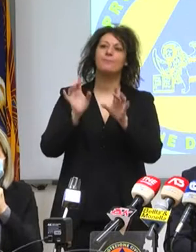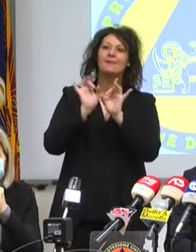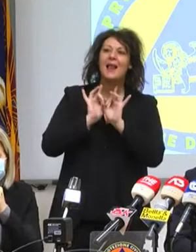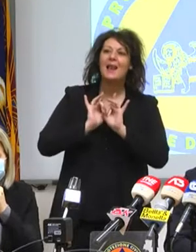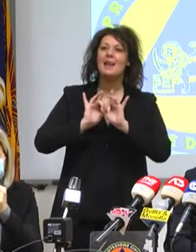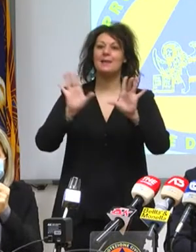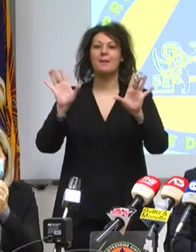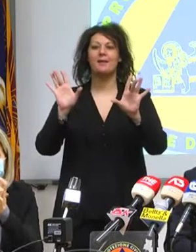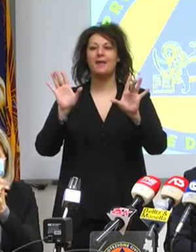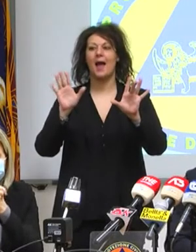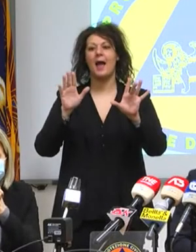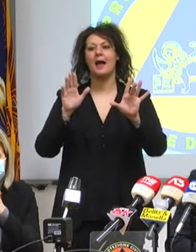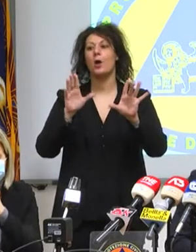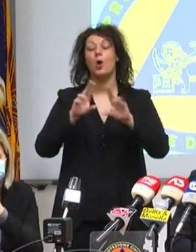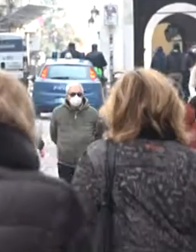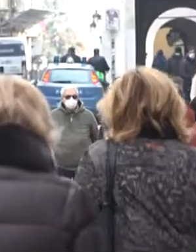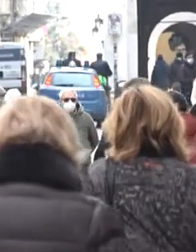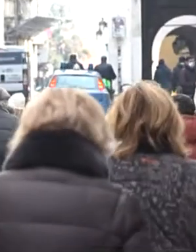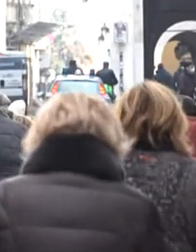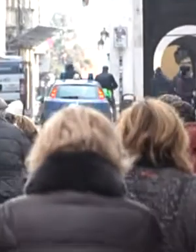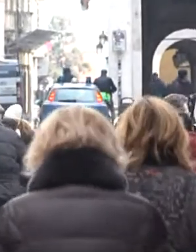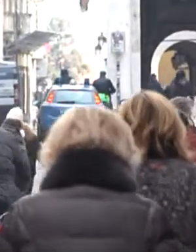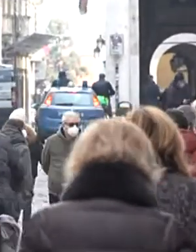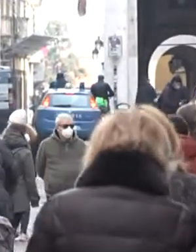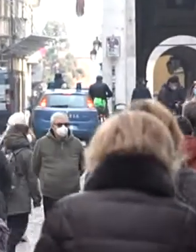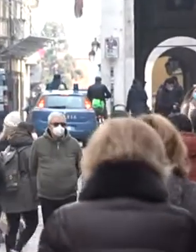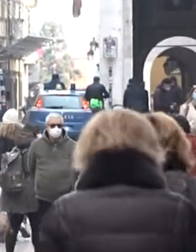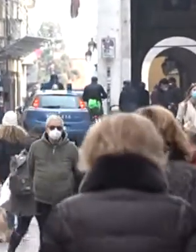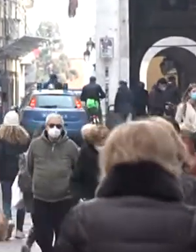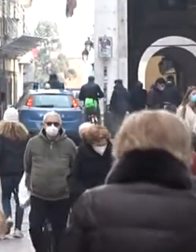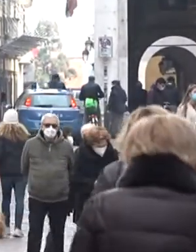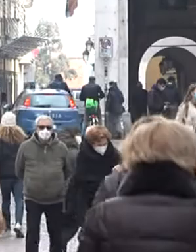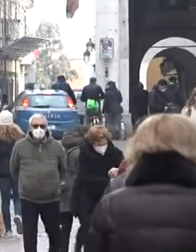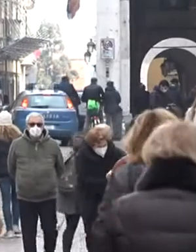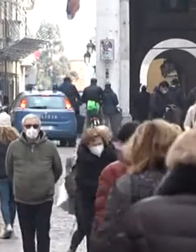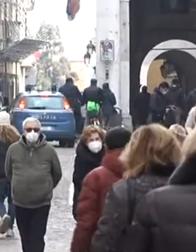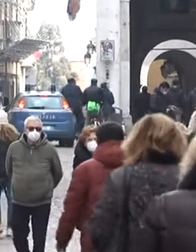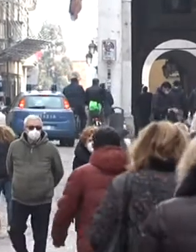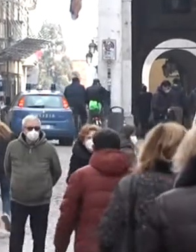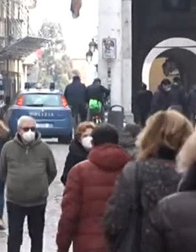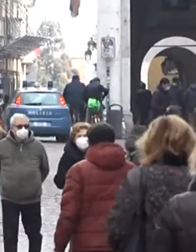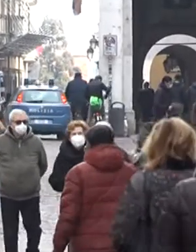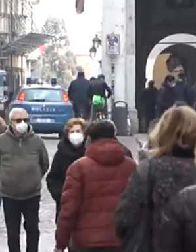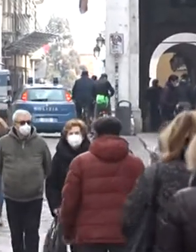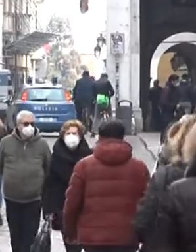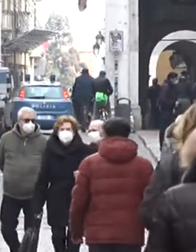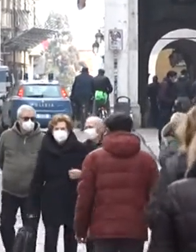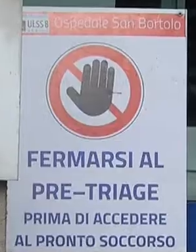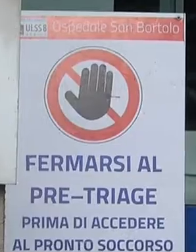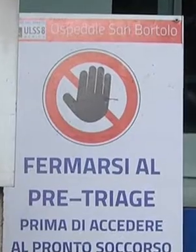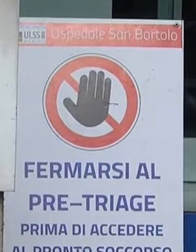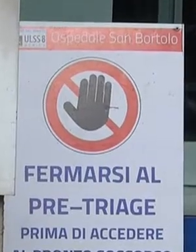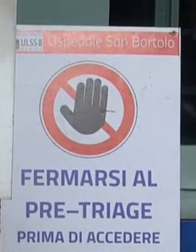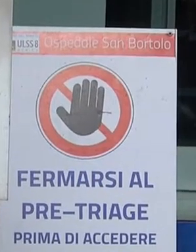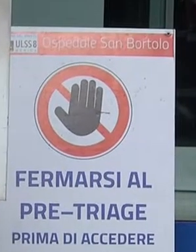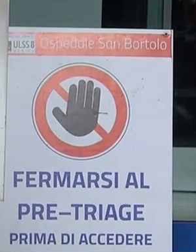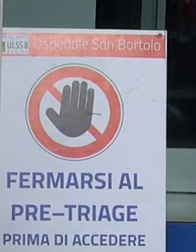difesa. Pensiere e parole di Luca Zaia che guarda i dati della pandemia in Veneto, favorevoli da 45 giorni e con i